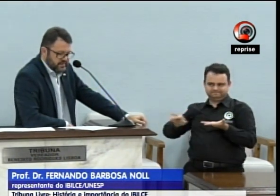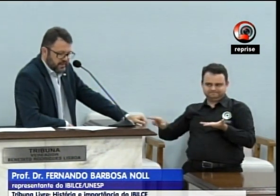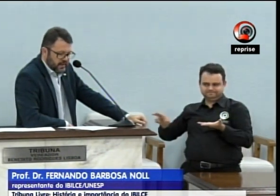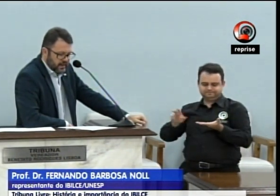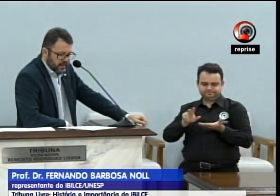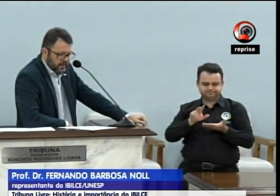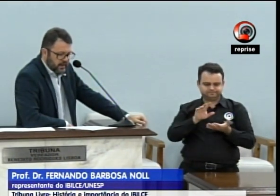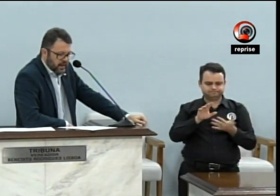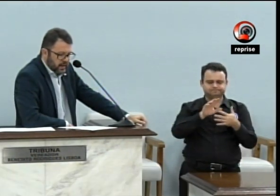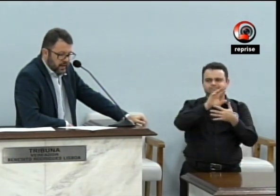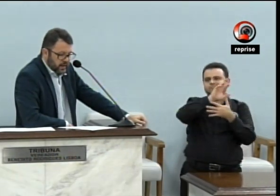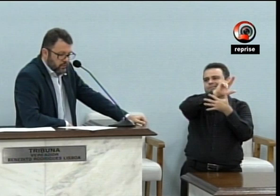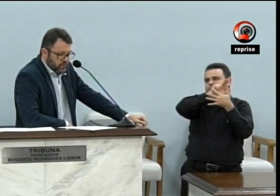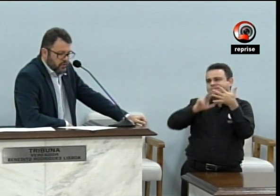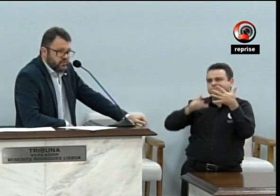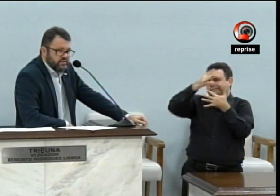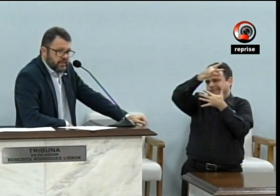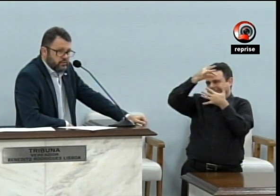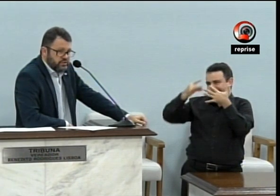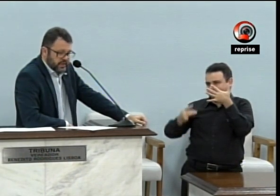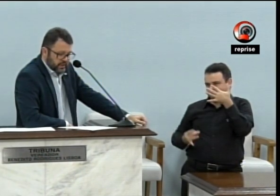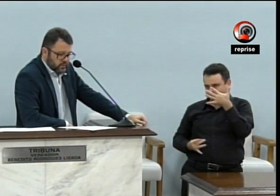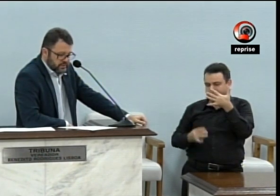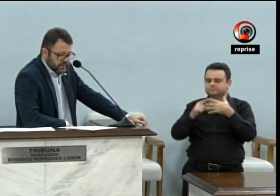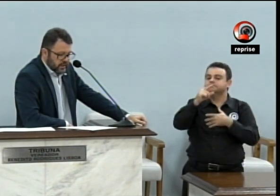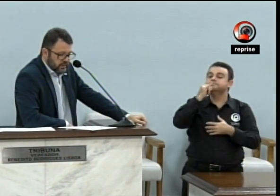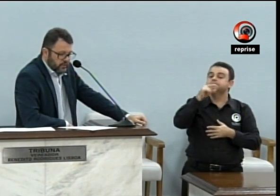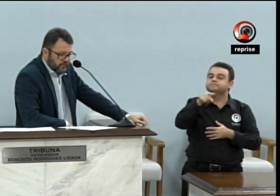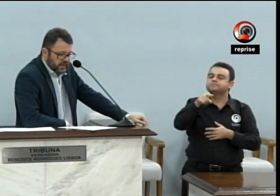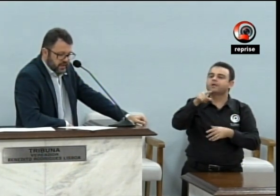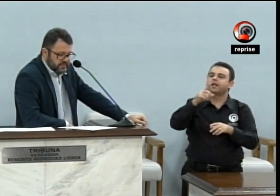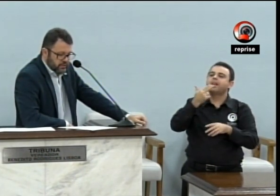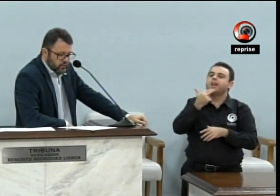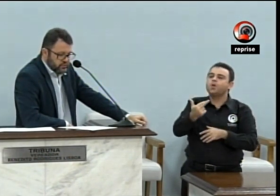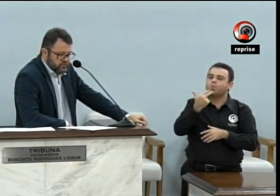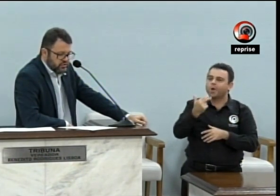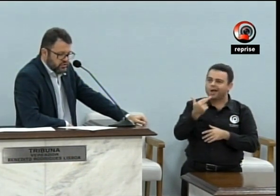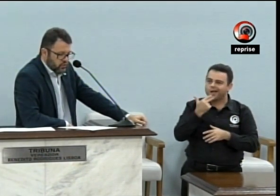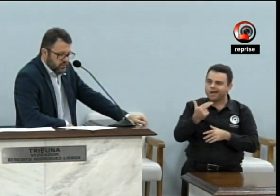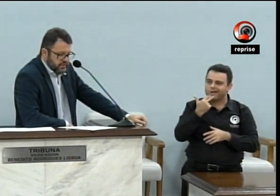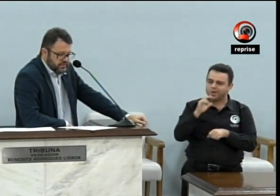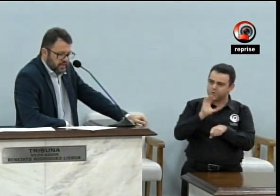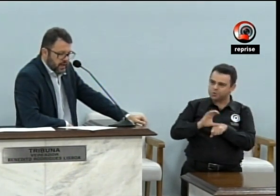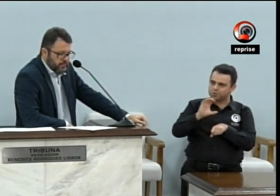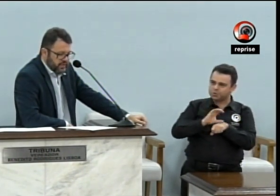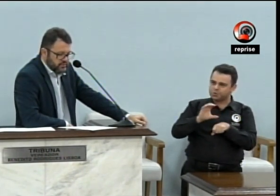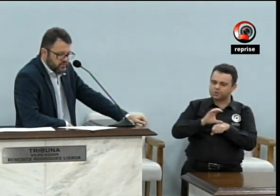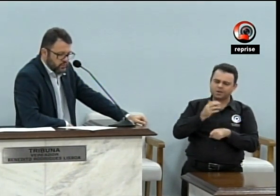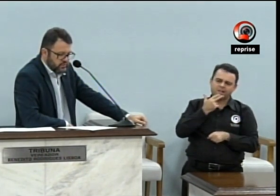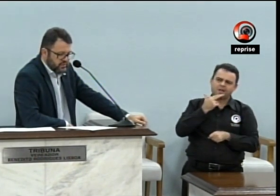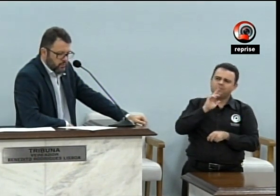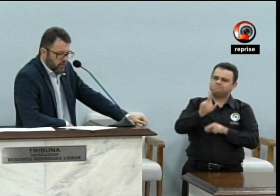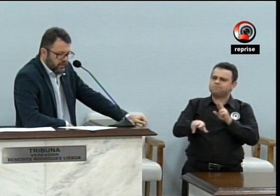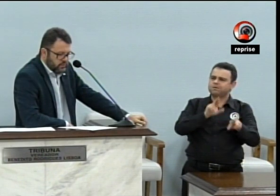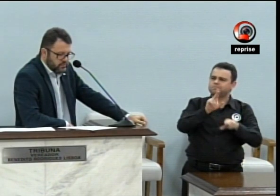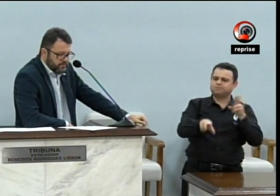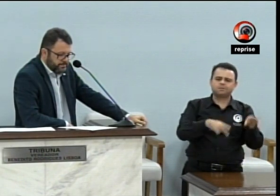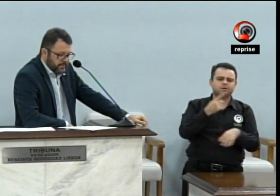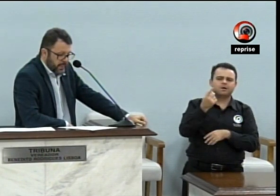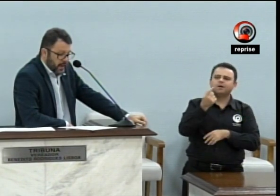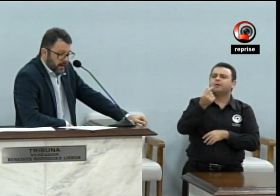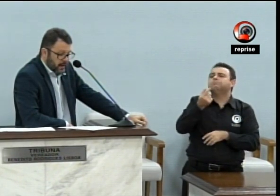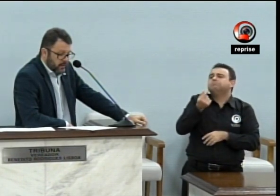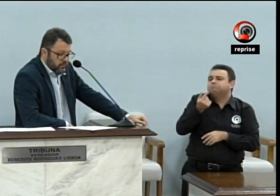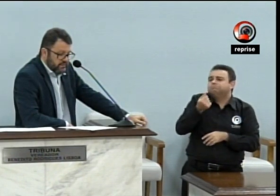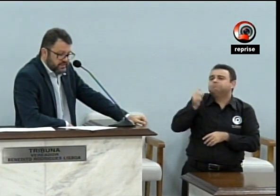destacar o nosso centro de línguas, que oferece cursos de idiomas a preços muito simbólicos,